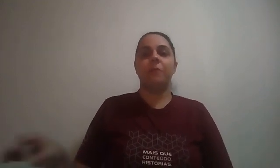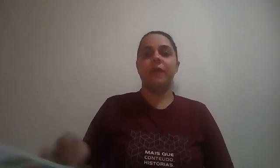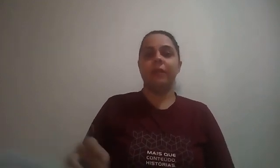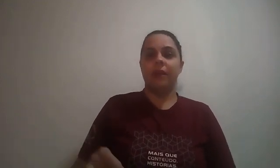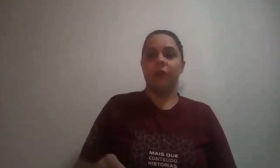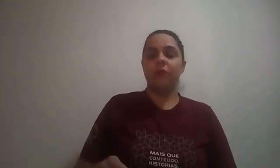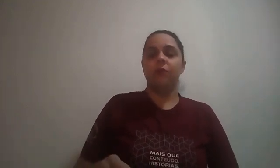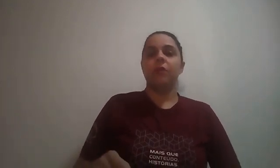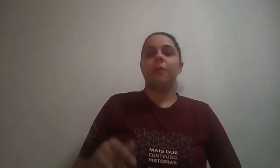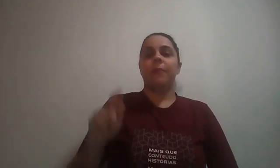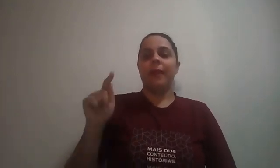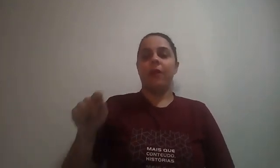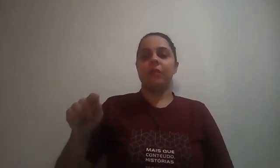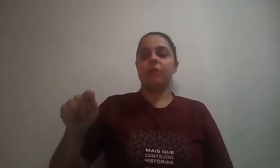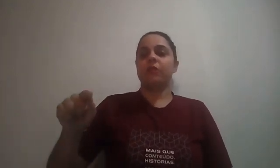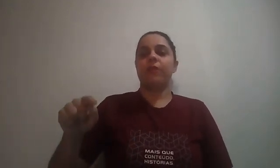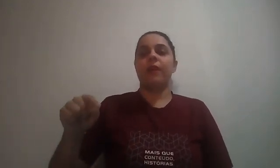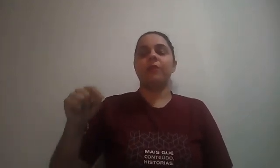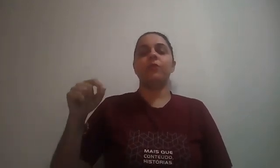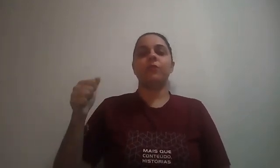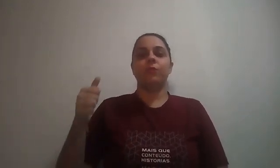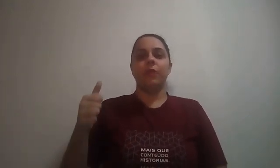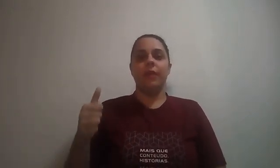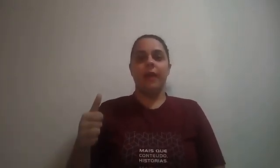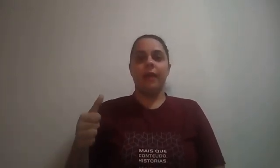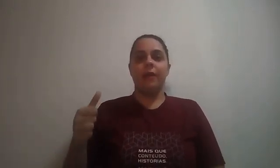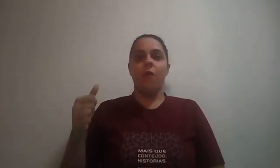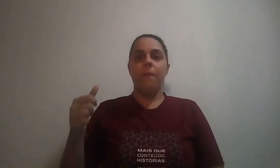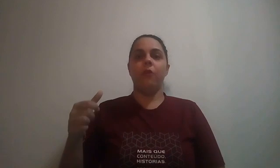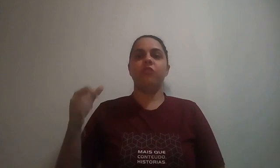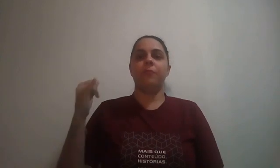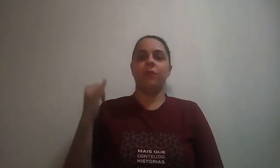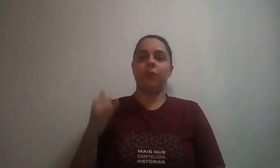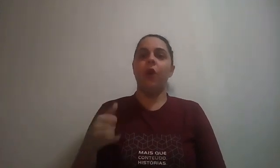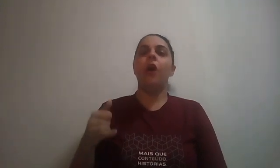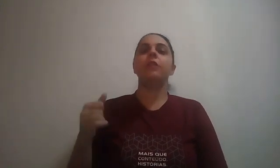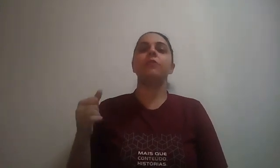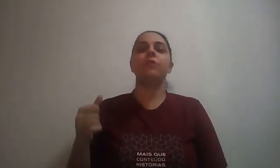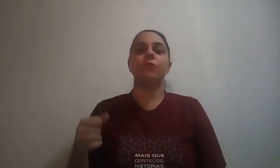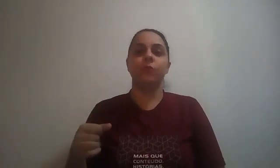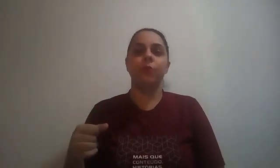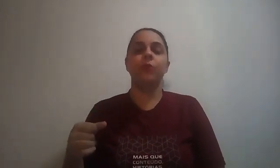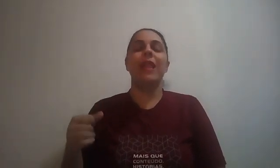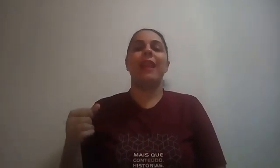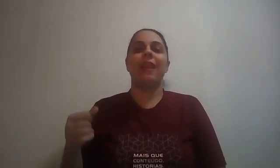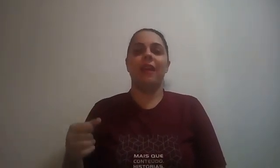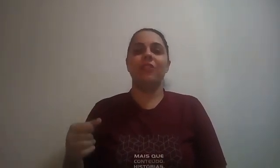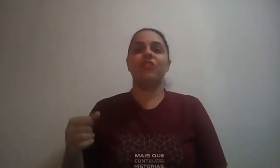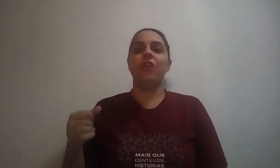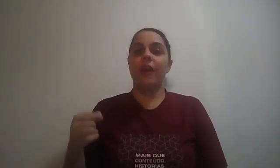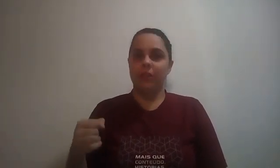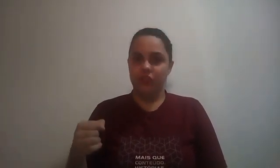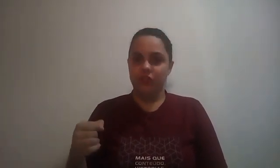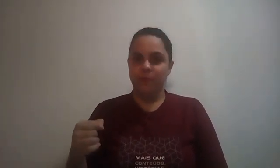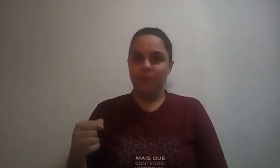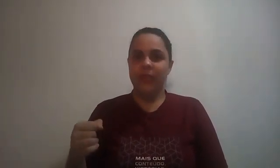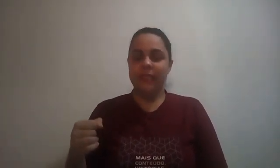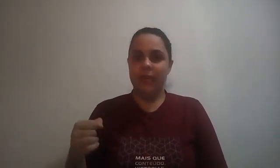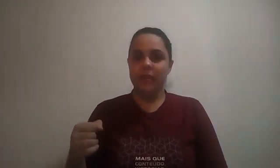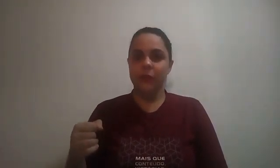aprendeu pela Rosa dos Ventos que ela é composta pelo Norte, Sul, Leste e Oeste, tá certo?